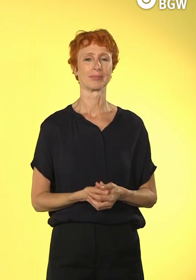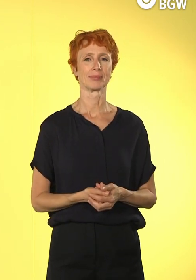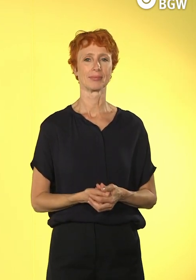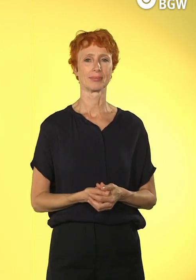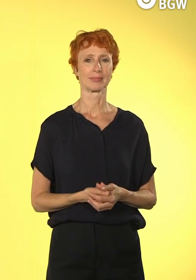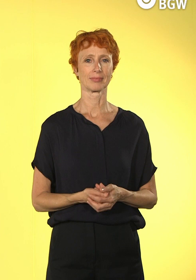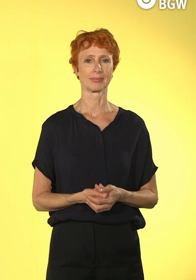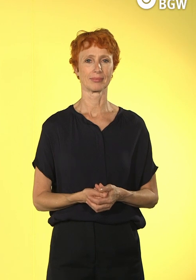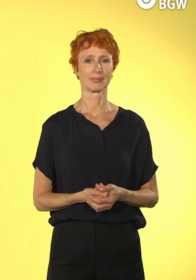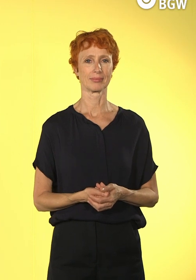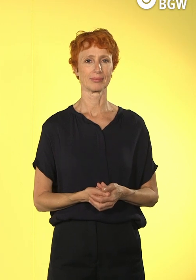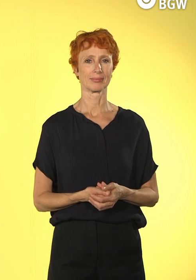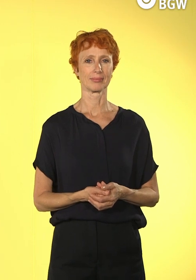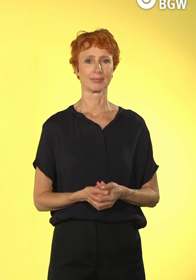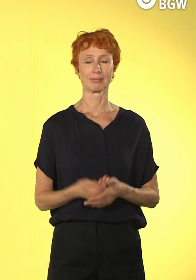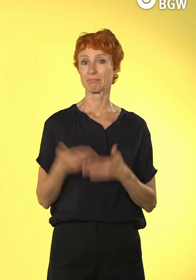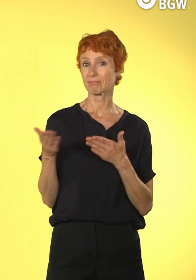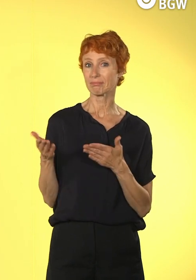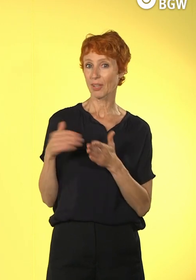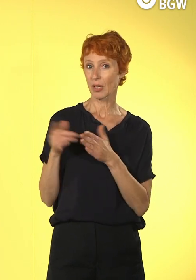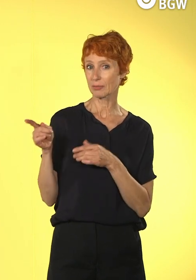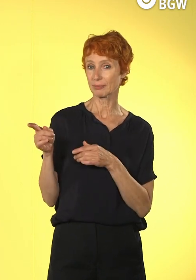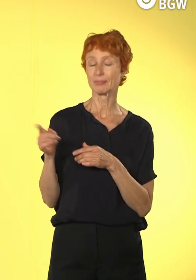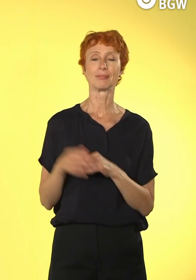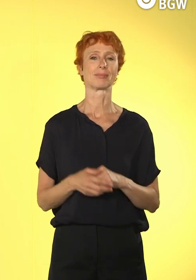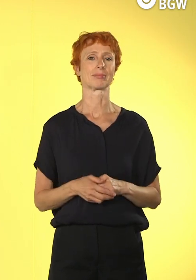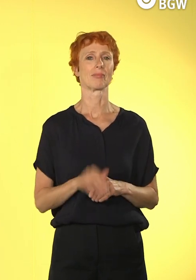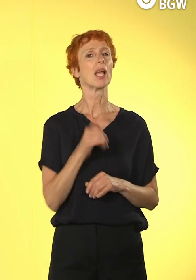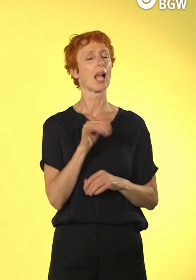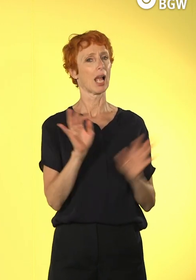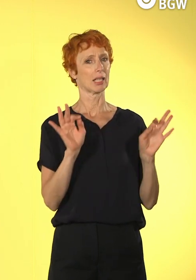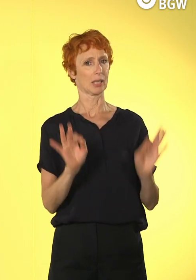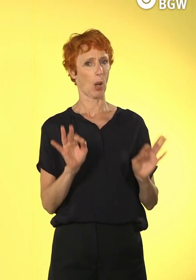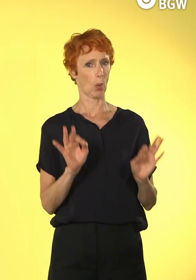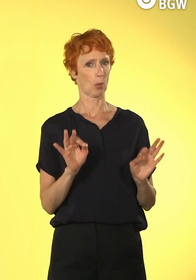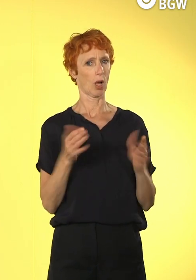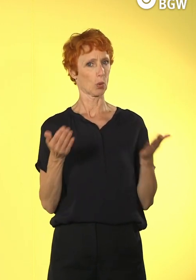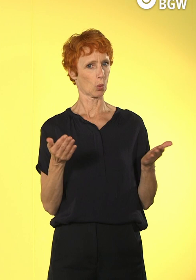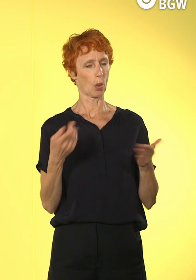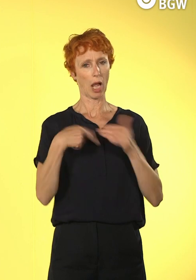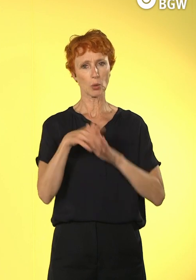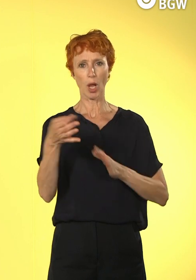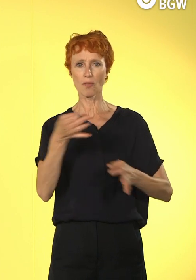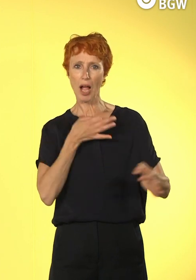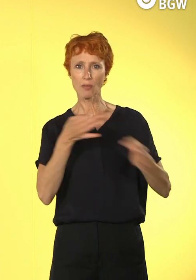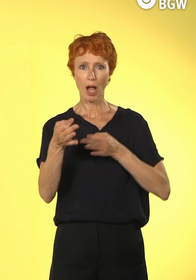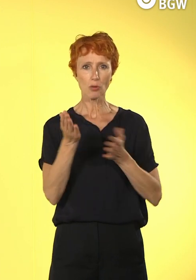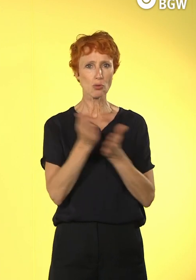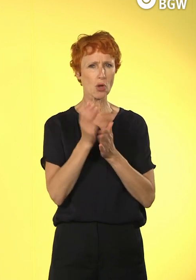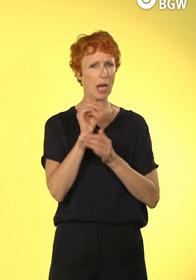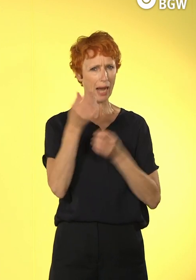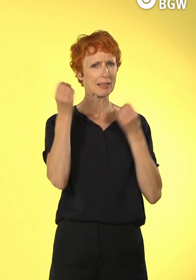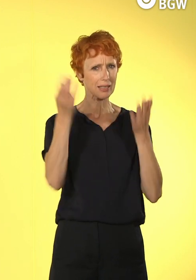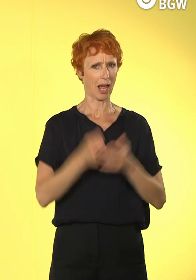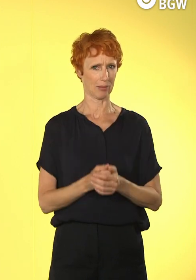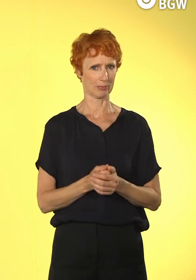Ja, und Mindset, Manfred? Ja, ich glaube, das hat sich auch durch diese Fragen und durch die Diskussion schon ergeben, also